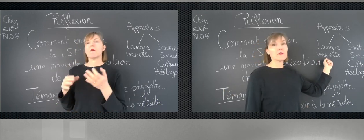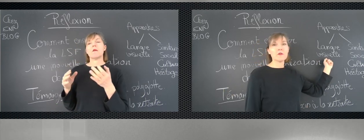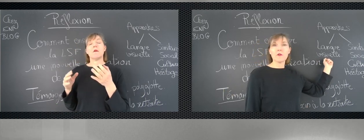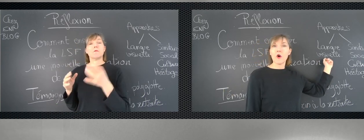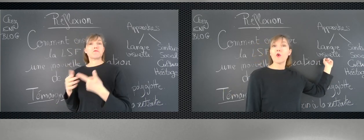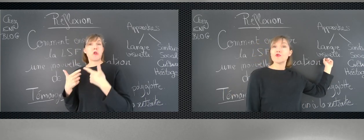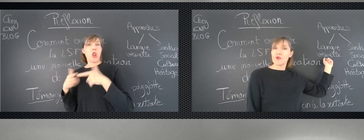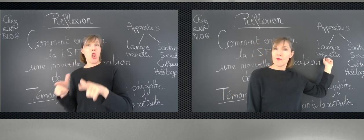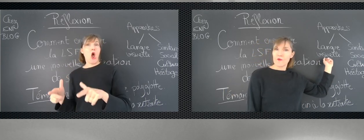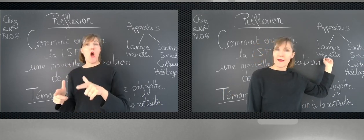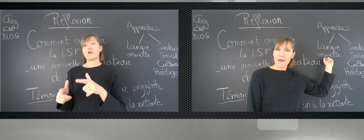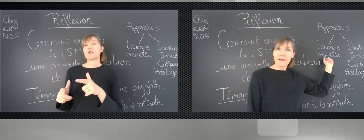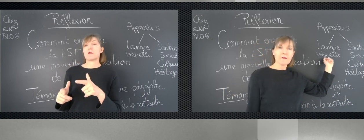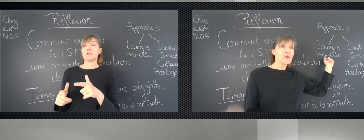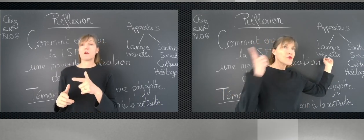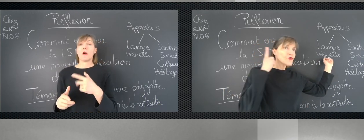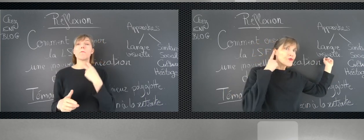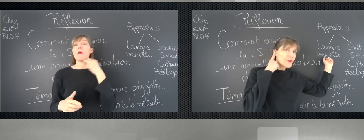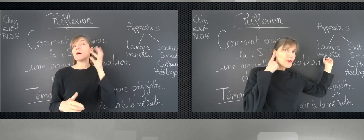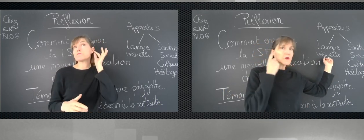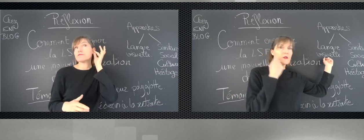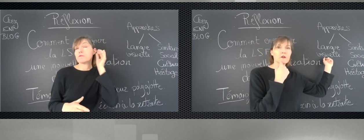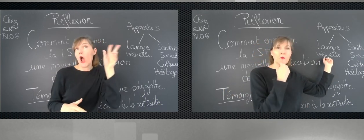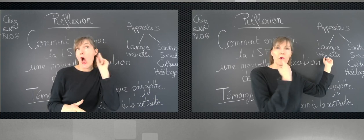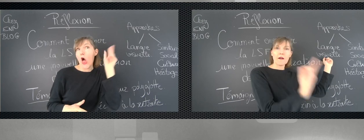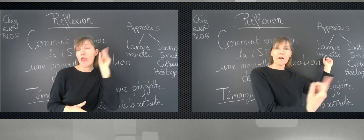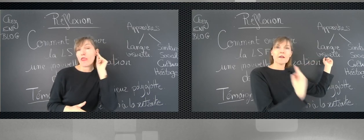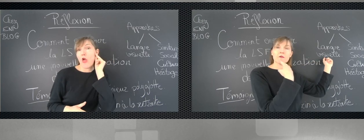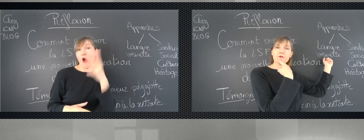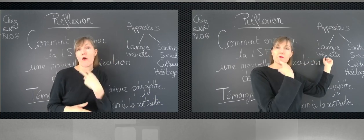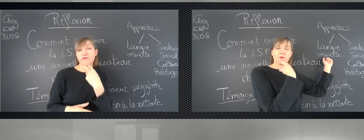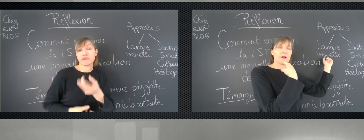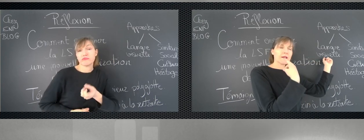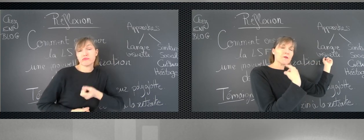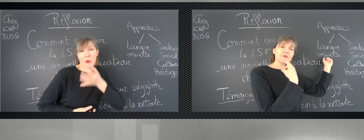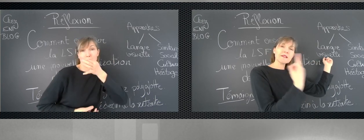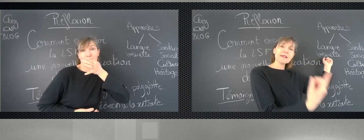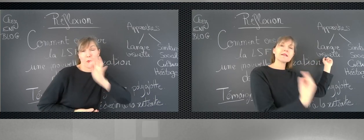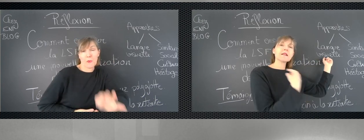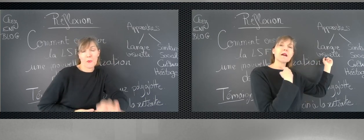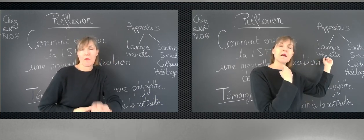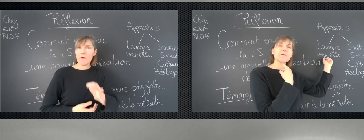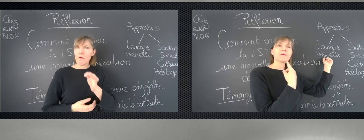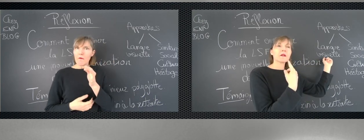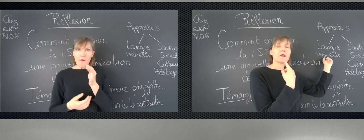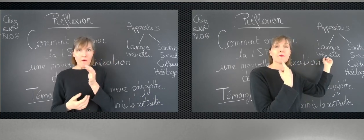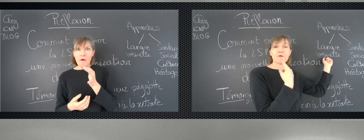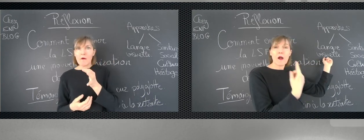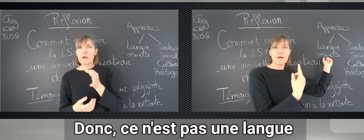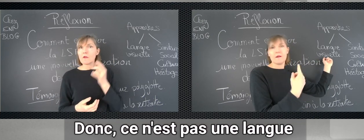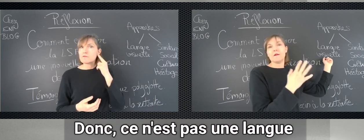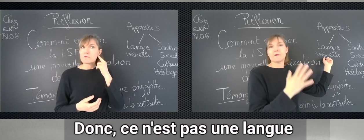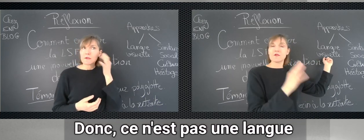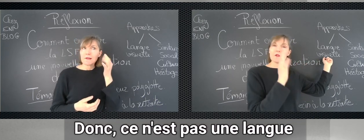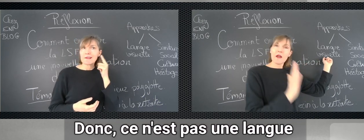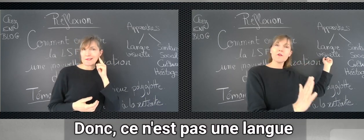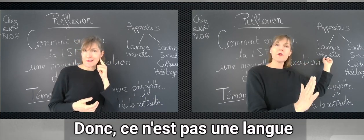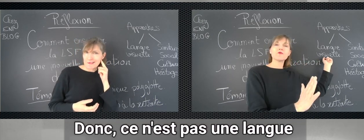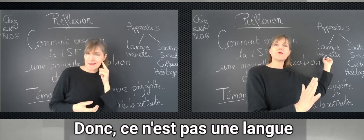audio-vocale qu'on entend et pour laquelle on utilise la voix. Donc, n'est pas une langue audio